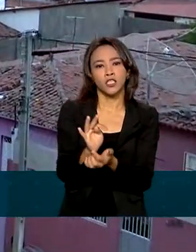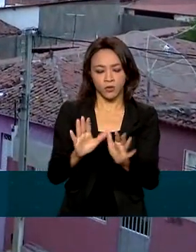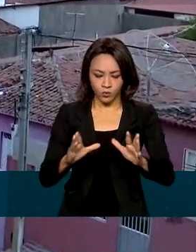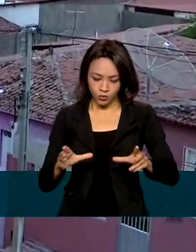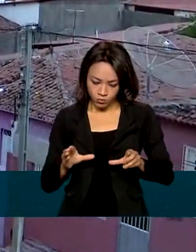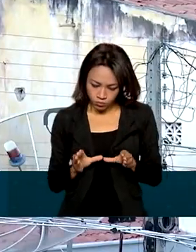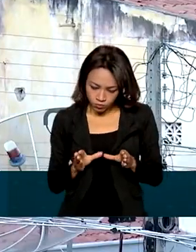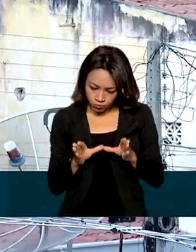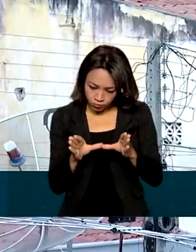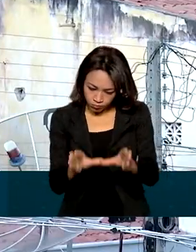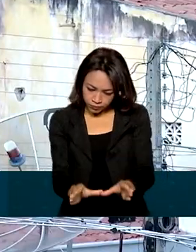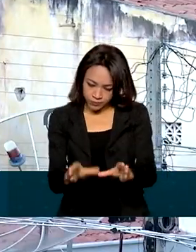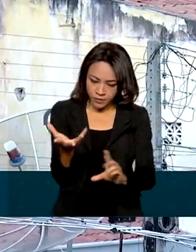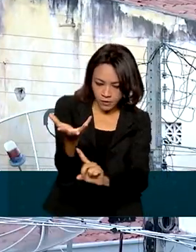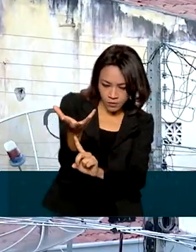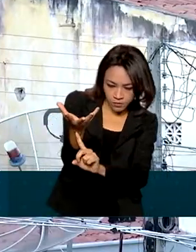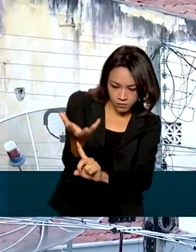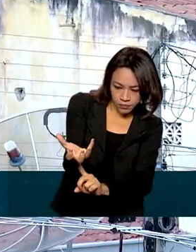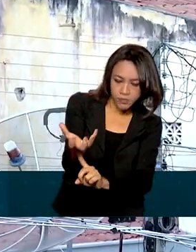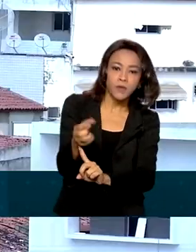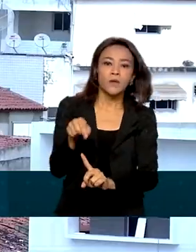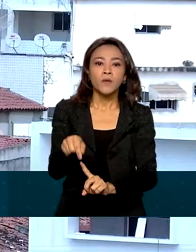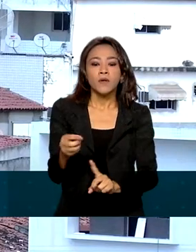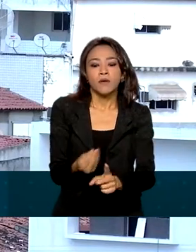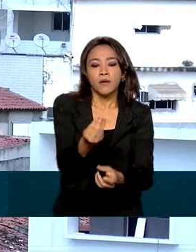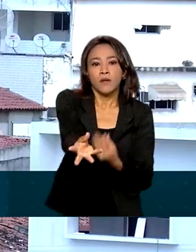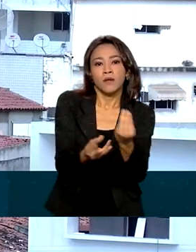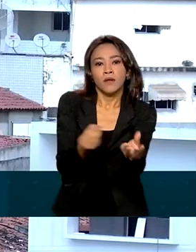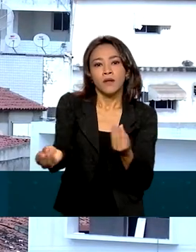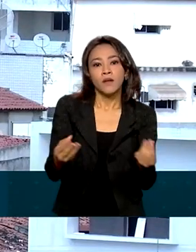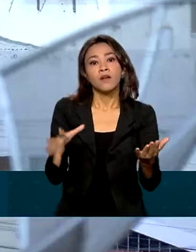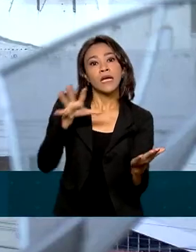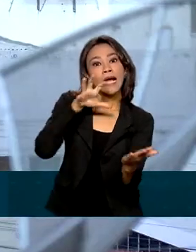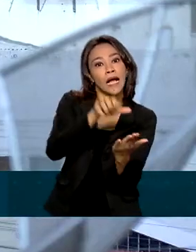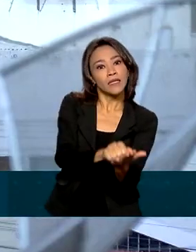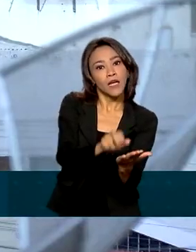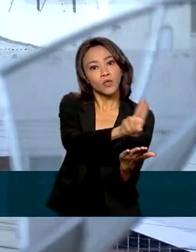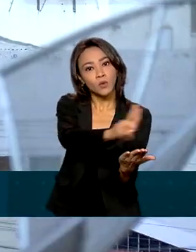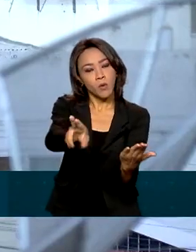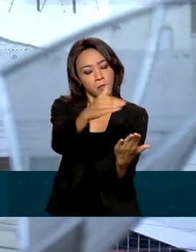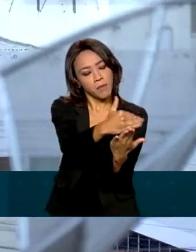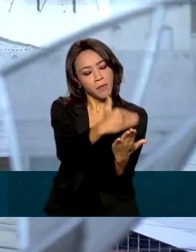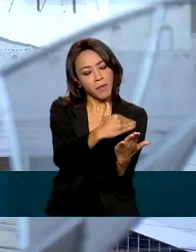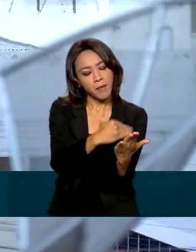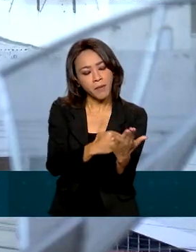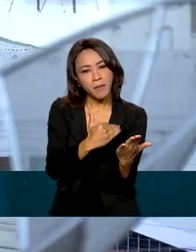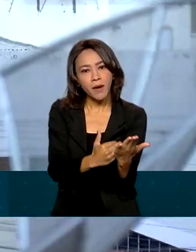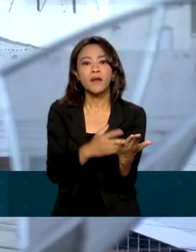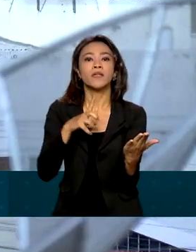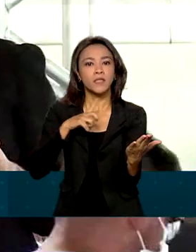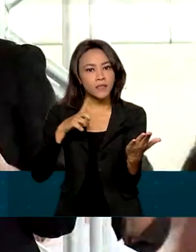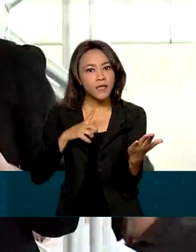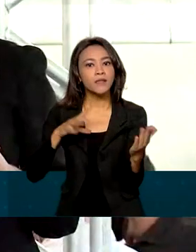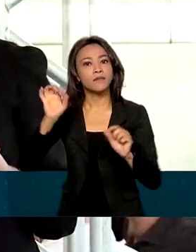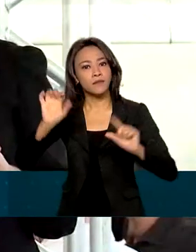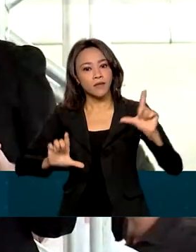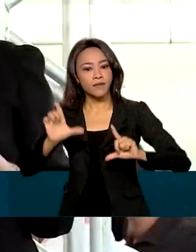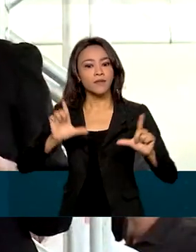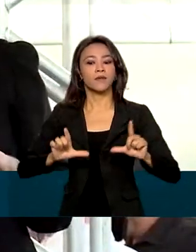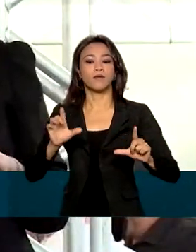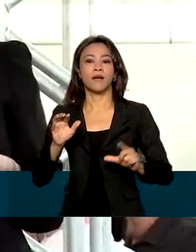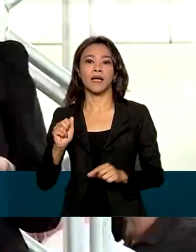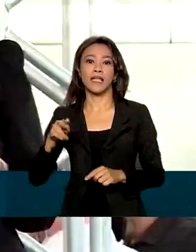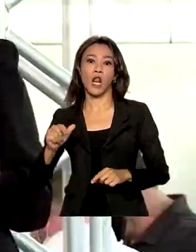antena digital para famílias que fazem parte do cadastro único e que ainda possuem TVs analógicas. Nós vamos